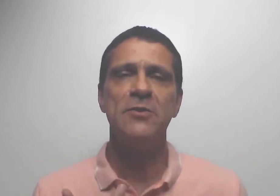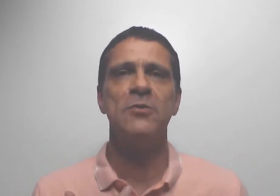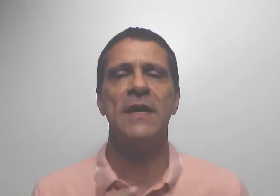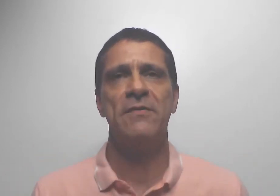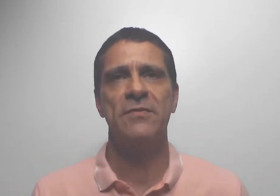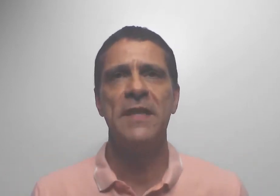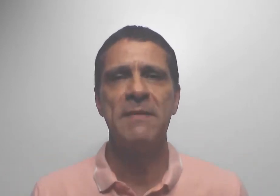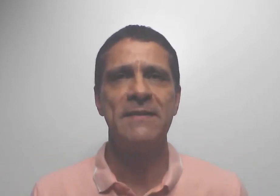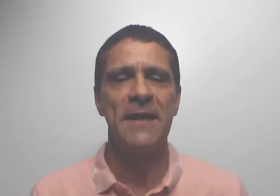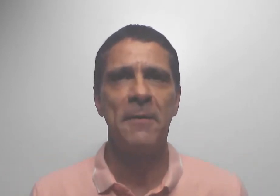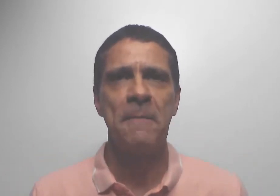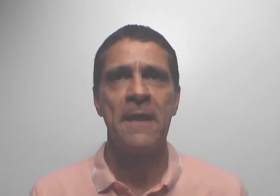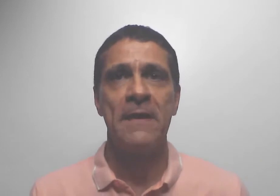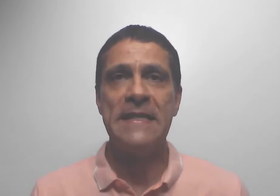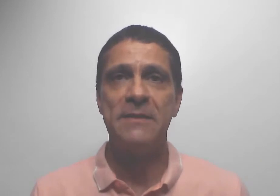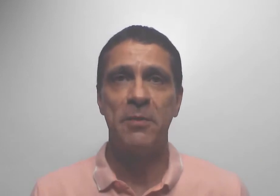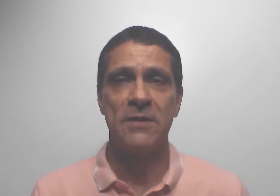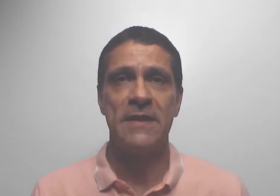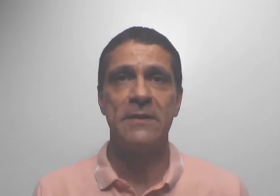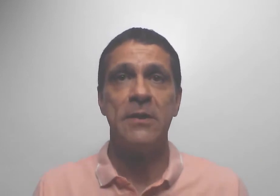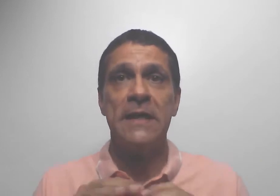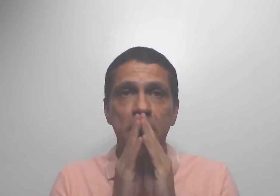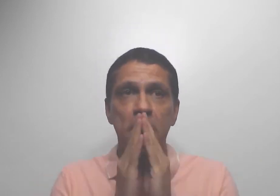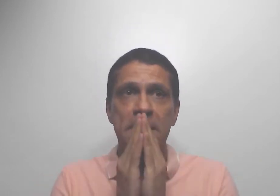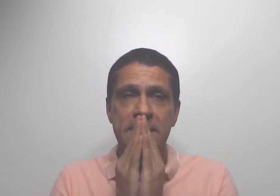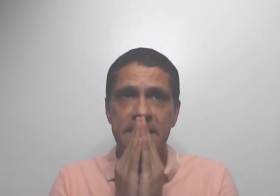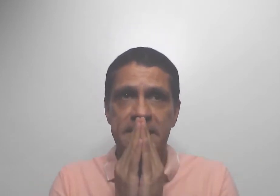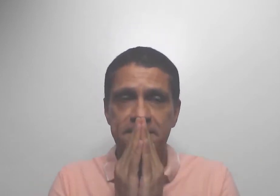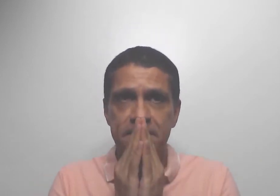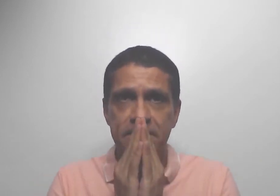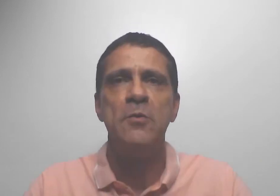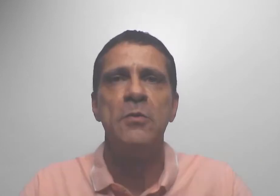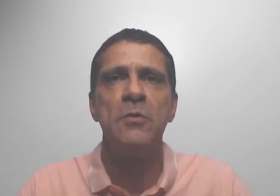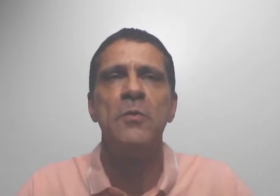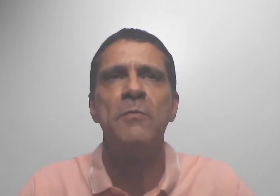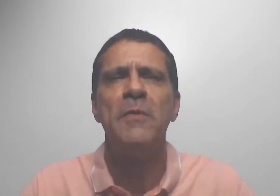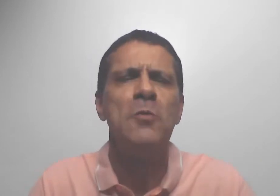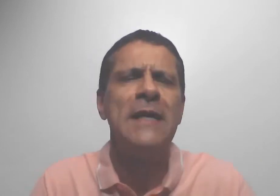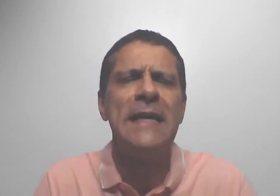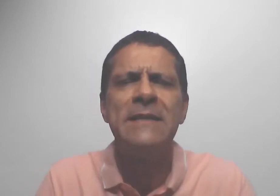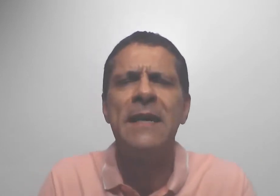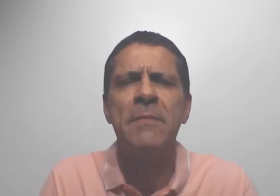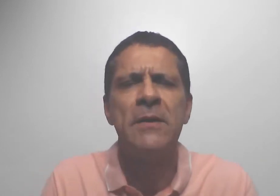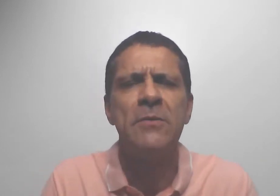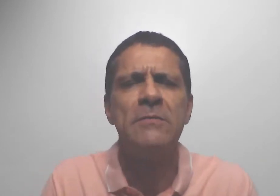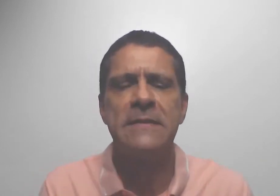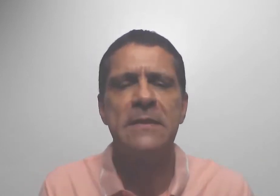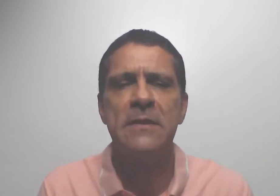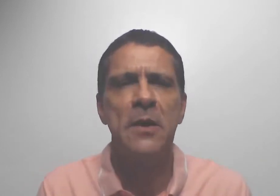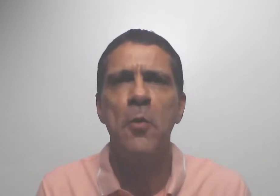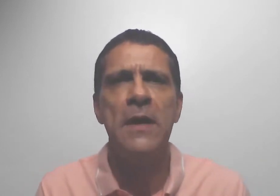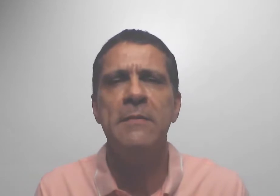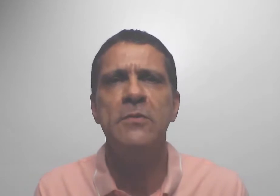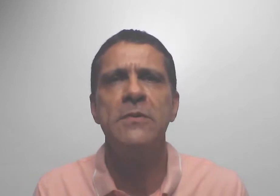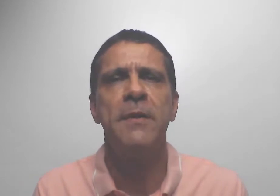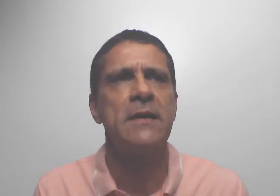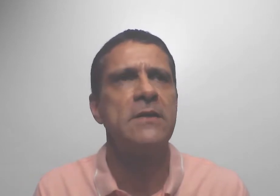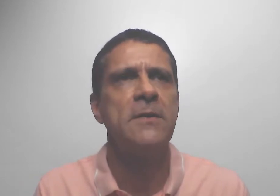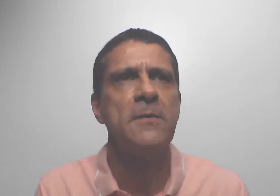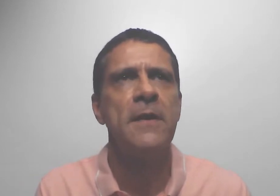Isso é fundamental nesse processo. E eu, assim, tenho um grande amigo, assim, que eu amo de paixão.